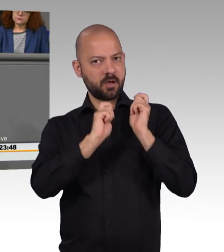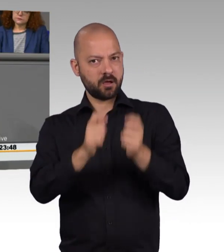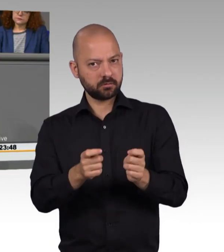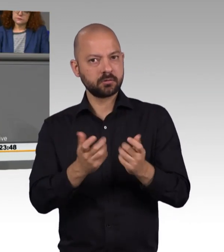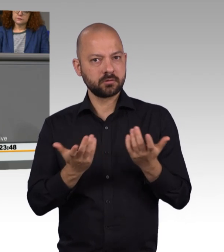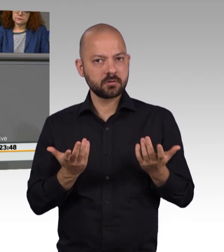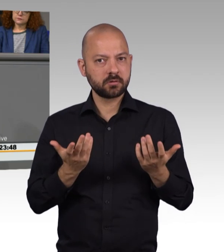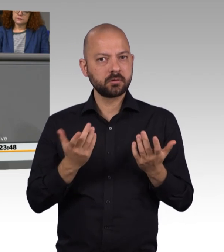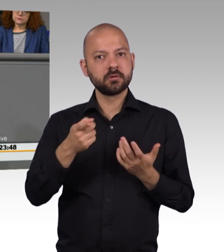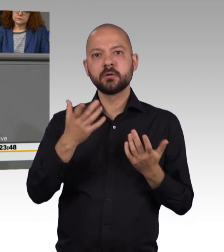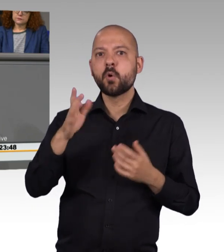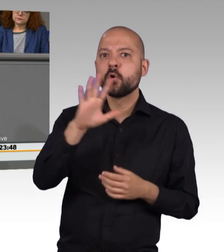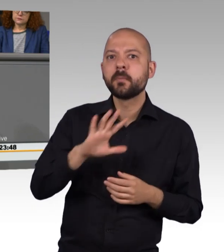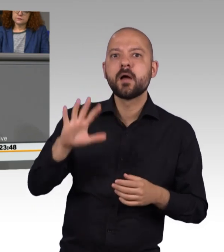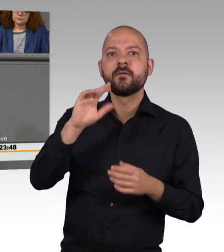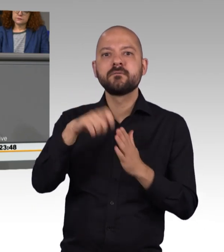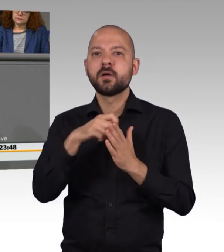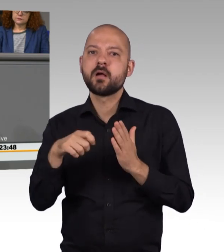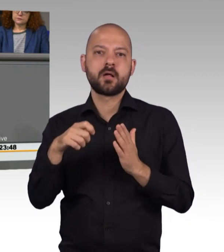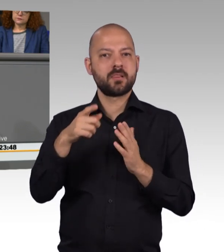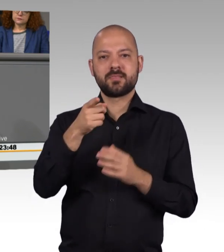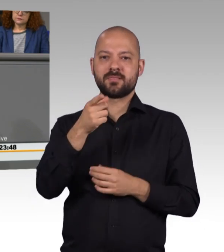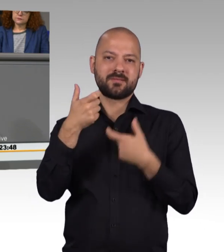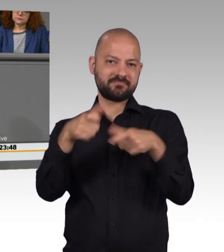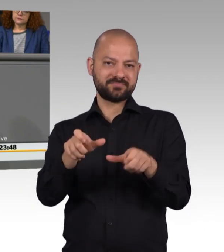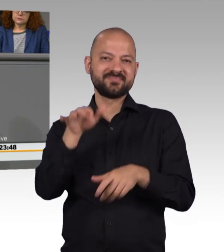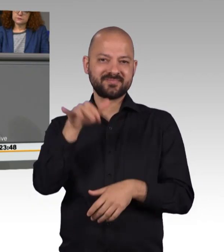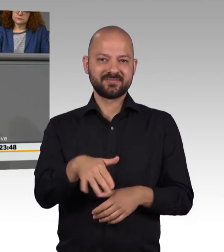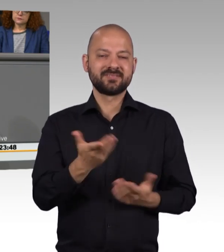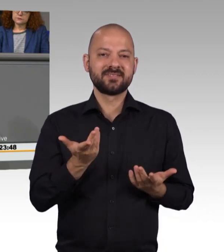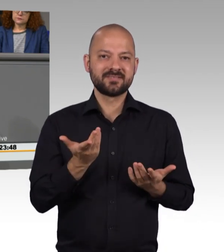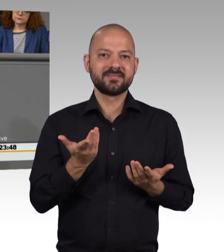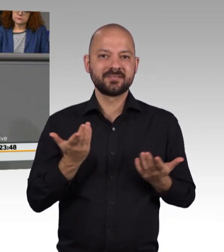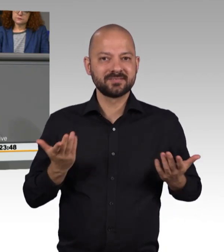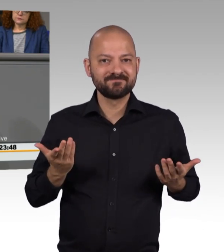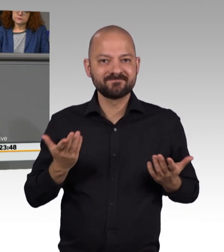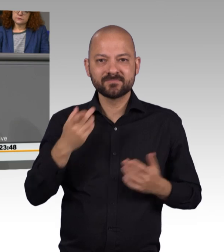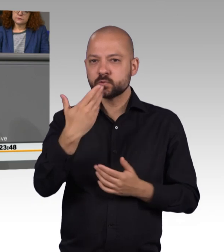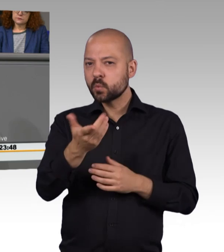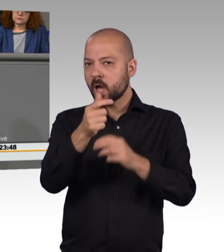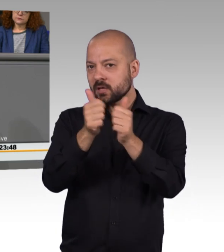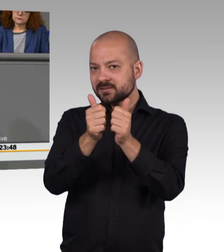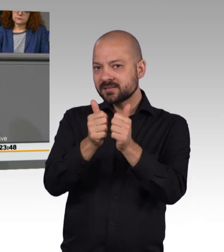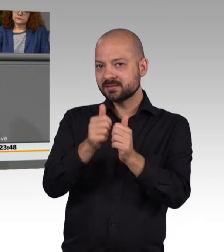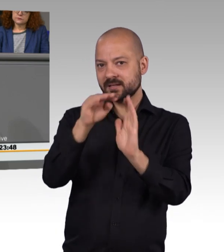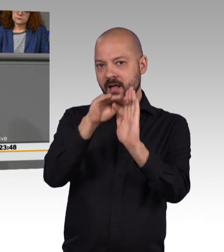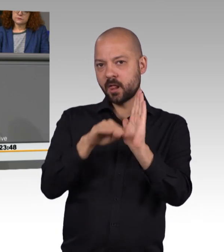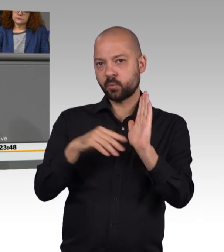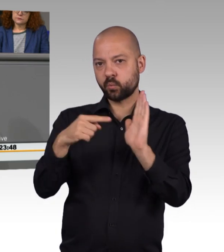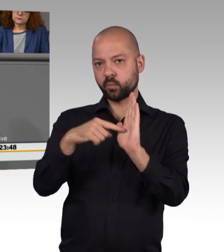das gar nicht geändert. Sie wollen das ergänzen durch Assistenzregelungen, die vor unbestimmten Rechtsbegriffen strotzen